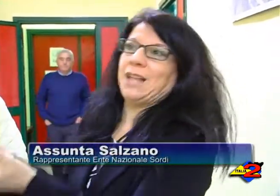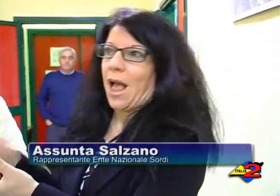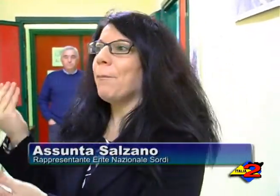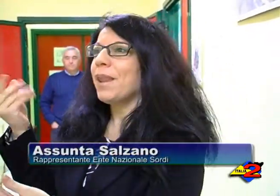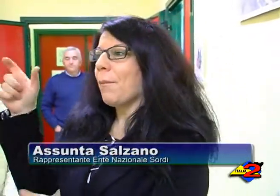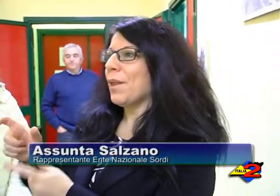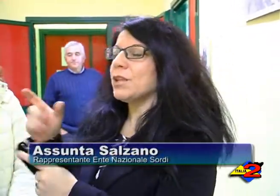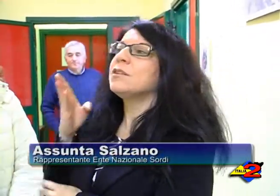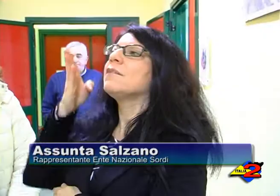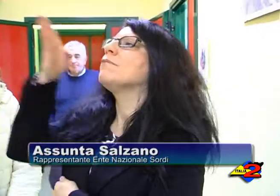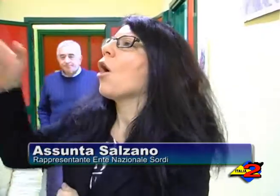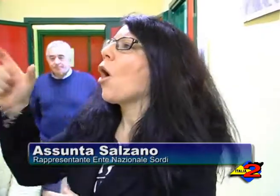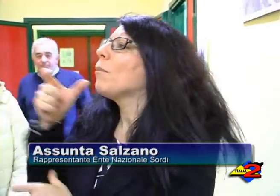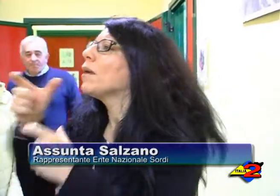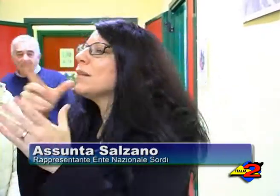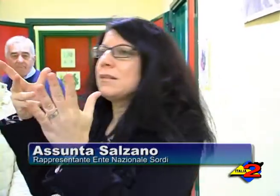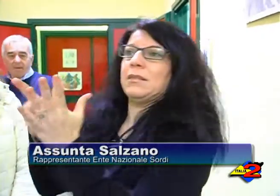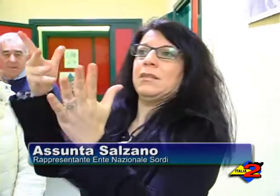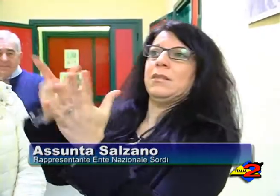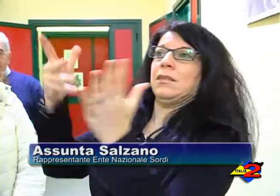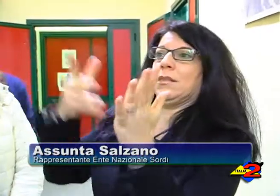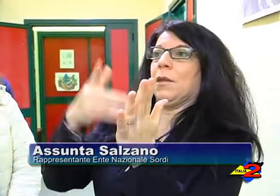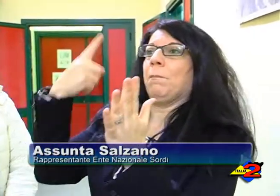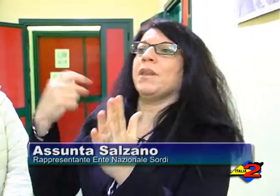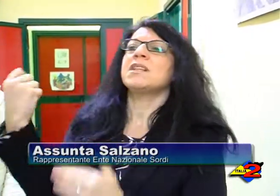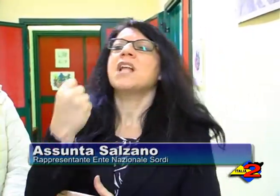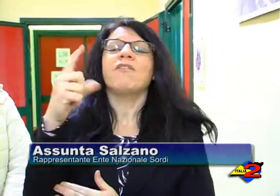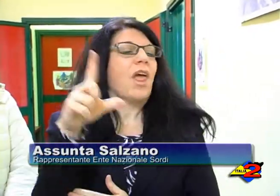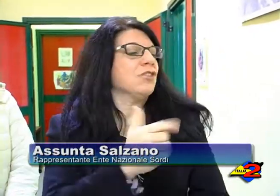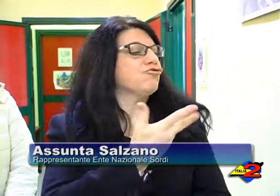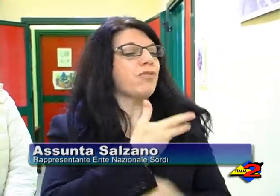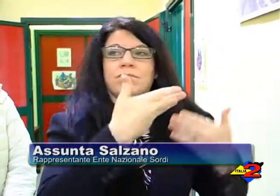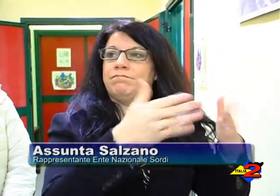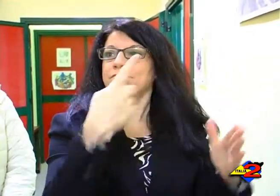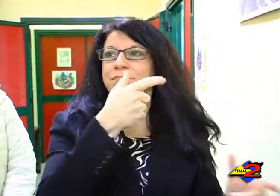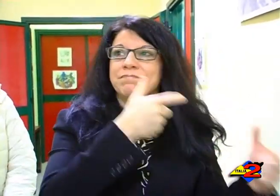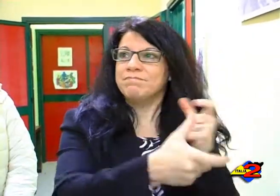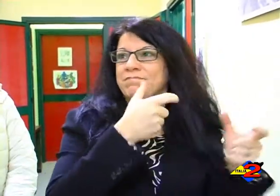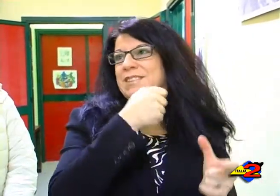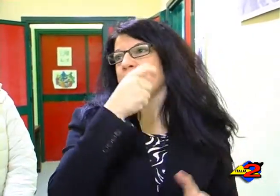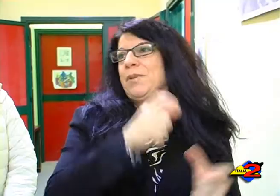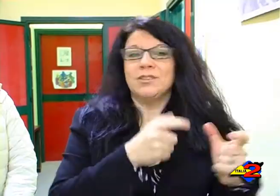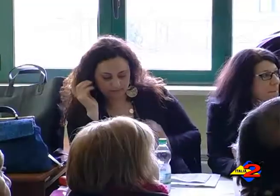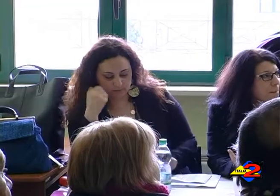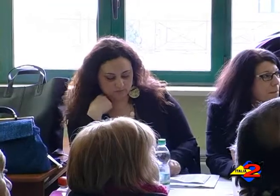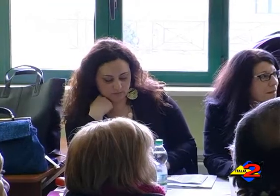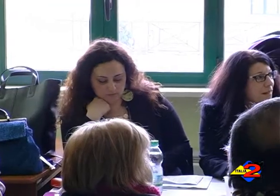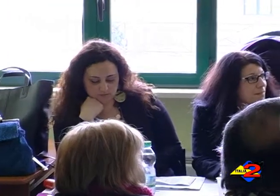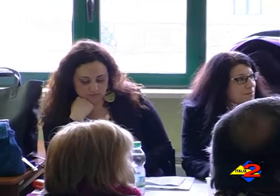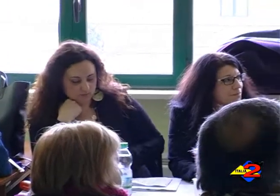di accompagnamento presso gli uffici pubblici e privati. Un servizio sportello l'IS che